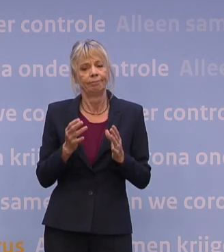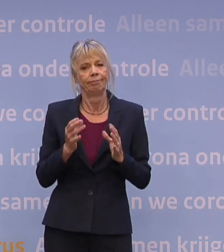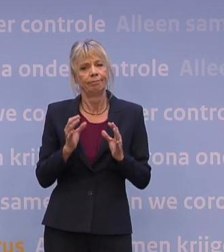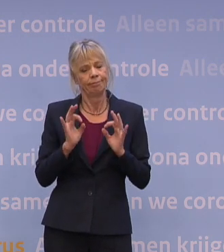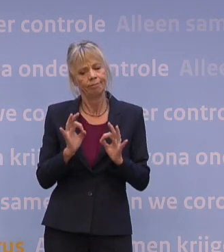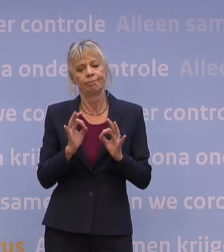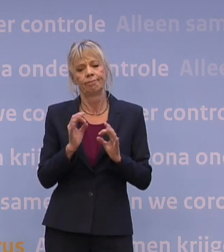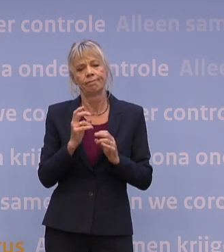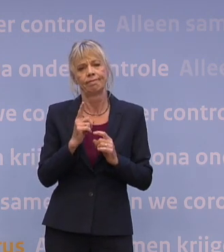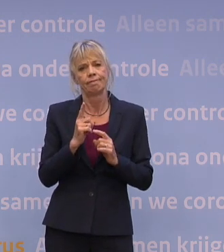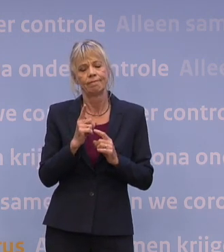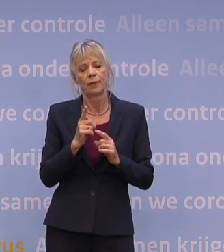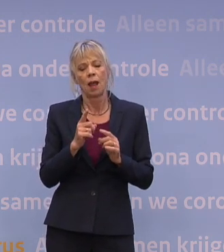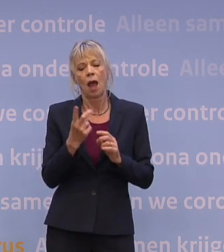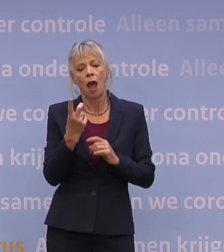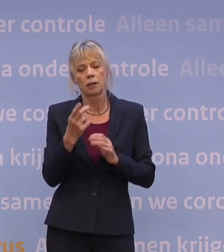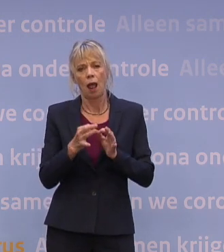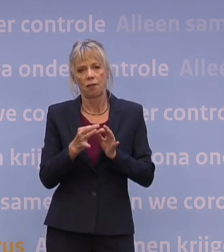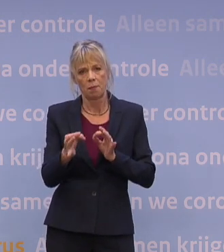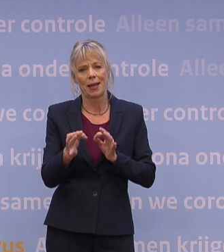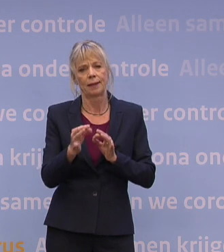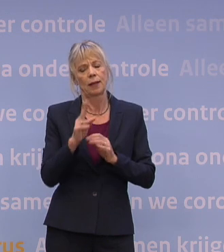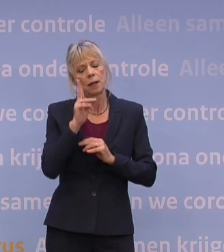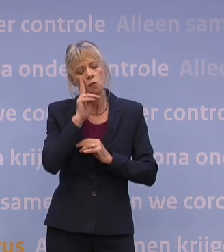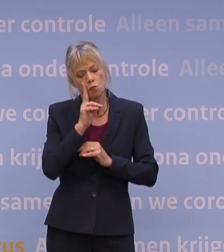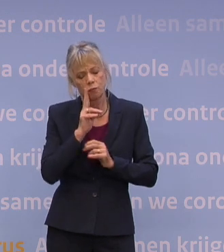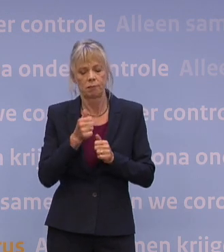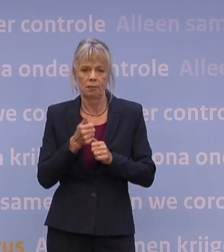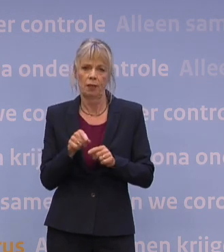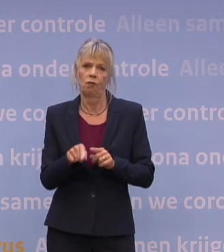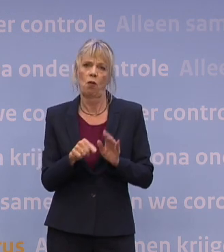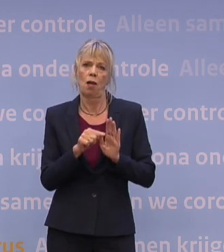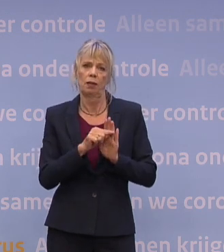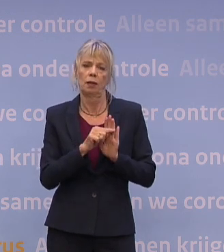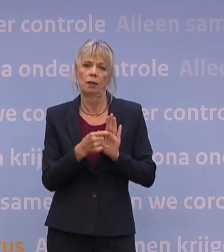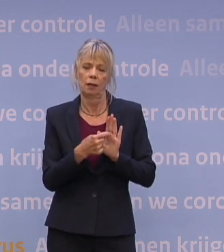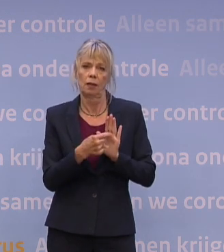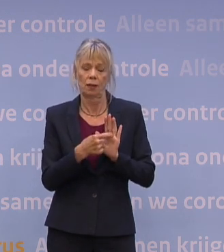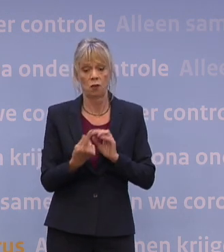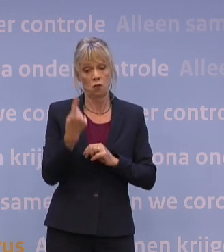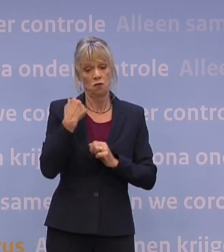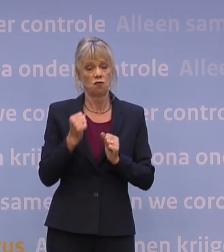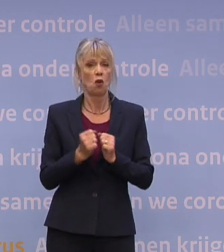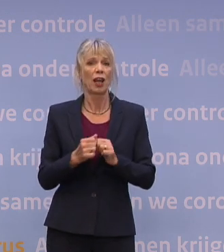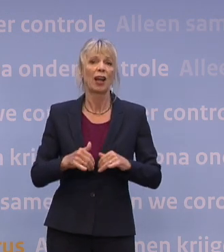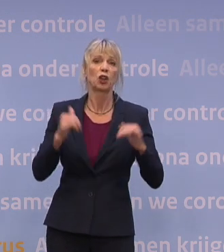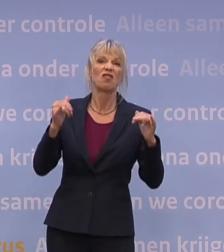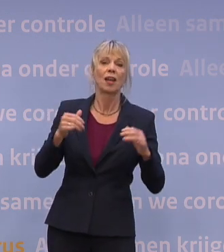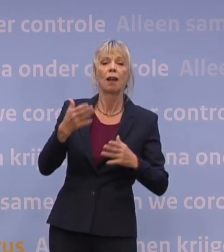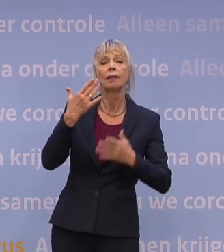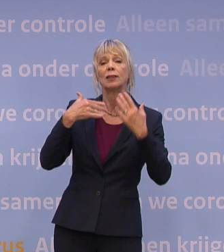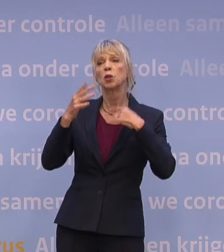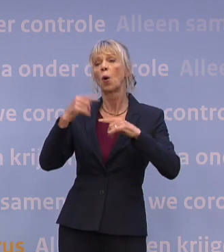het handhaven van die anderhalve meter. Wat we daarom moeten doen, is niet doen wat we, denk ik, vorig jaar een beetje teveel hebben gedaan, in de zomer toch een beetje